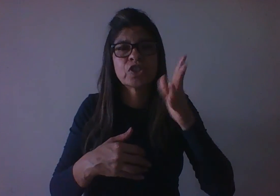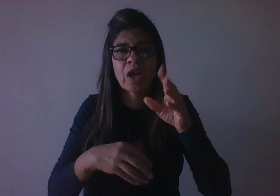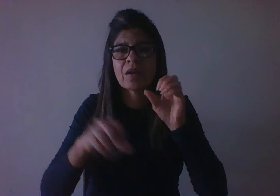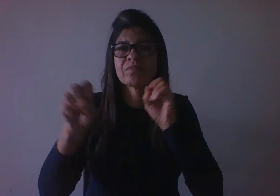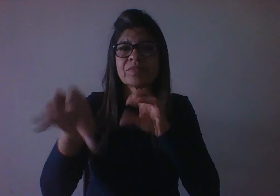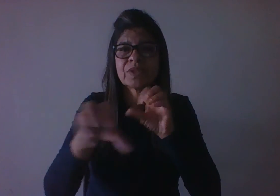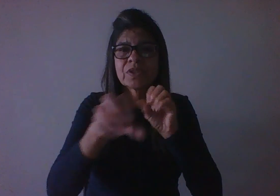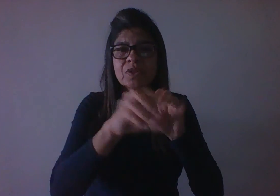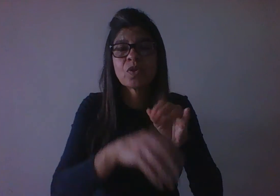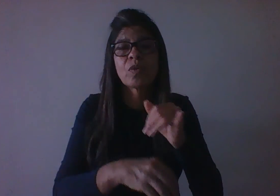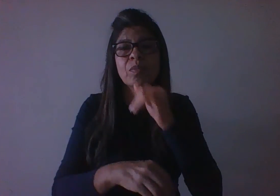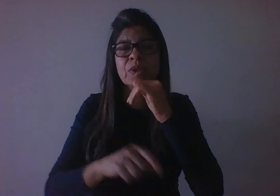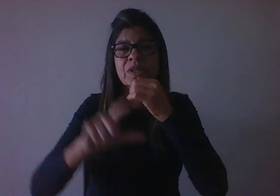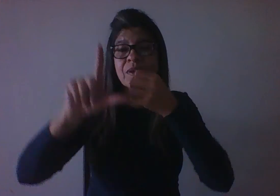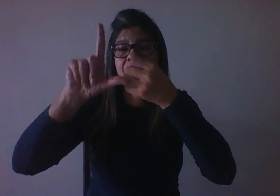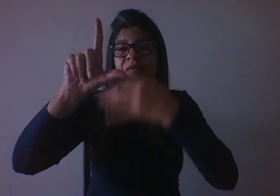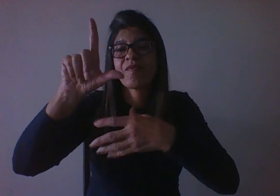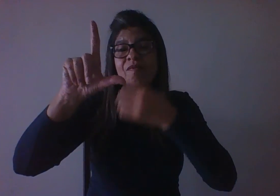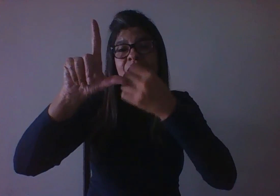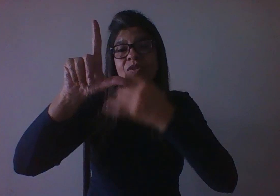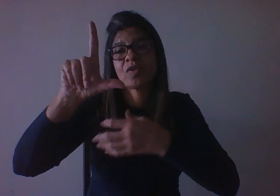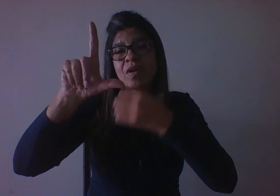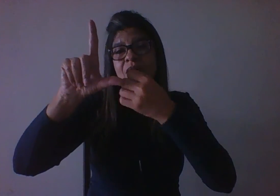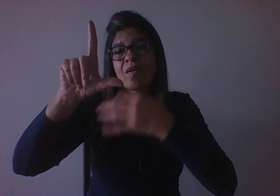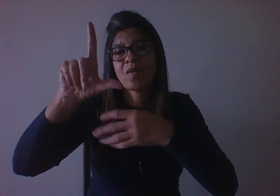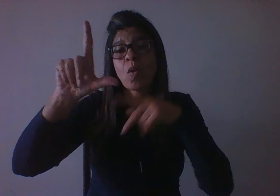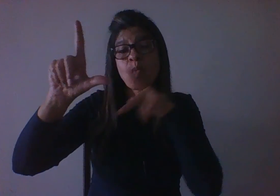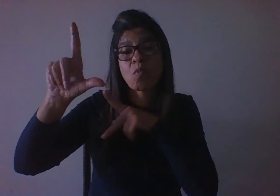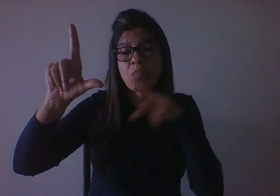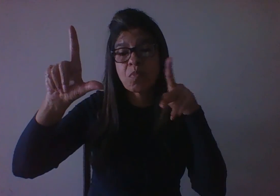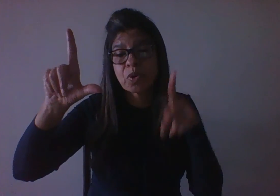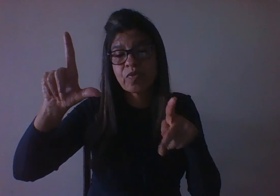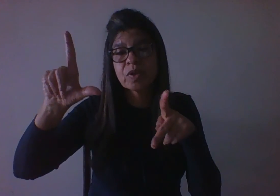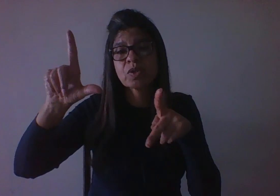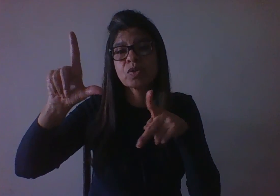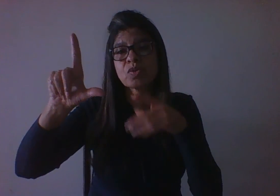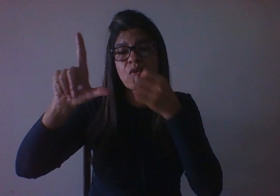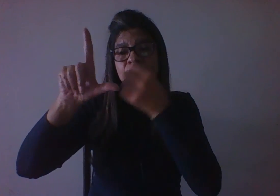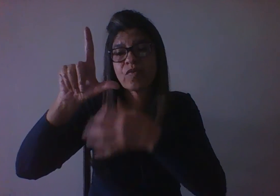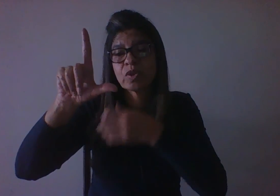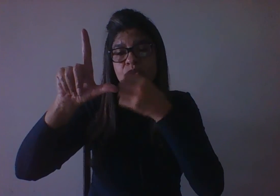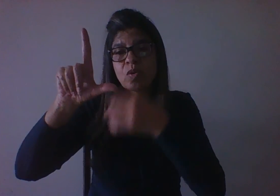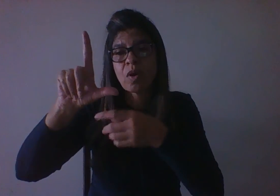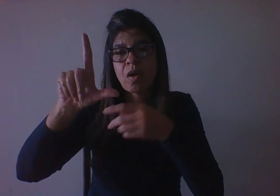presencial, a relação direta com o professor, um estudo autônomo com a leitura do livro.